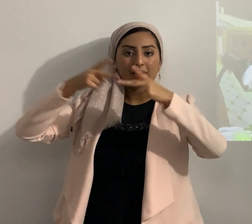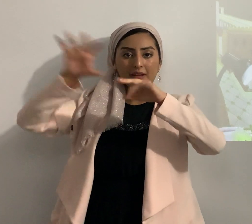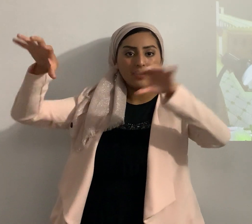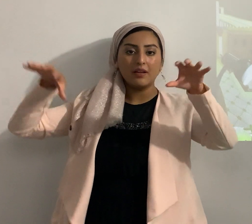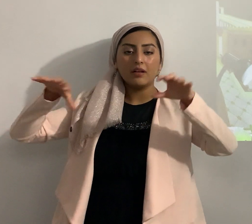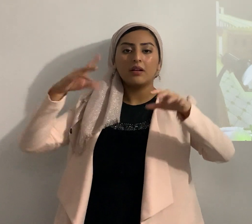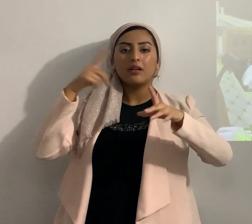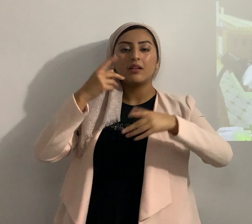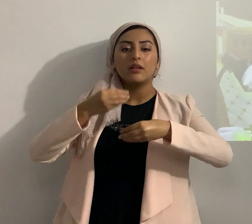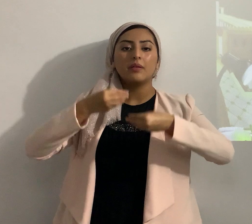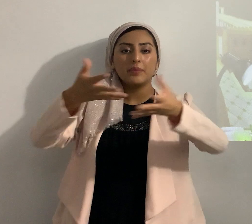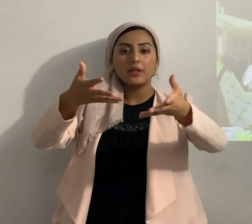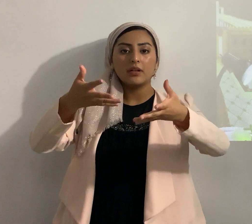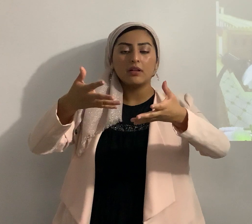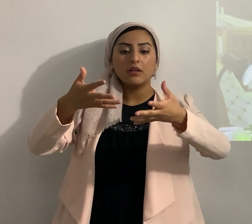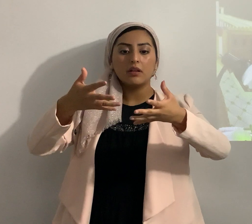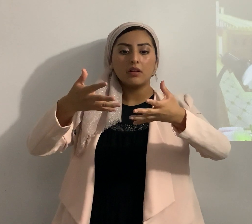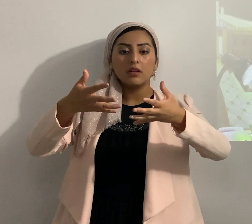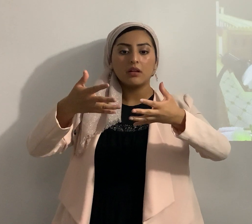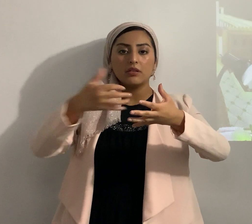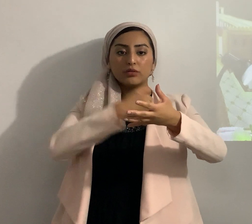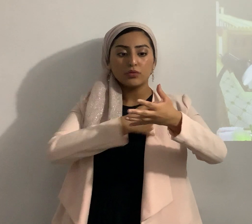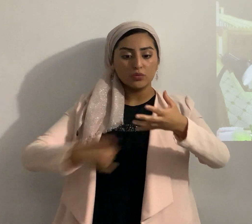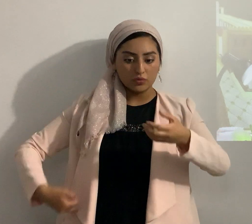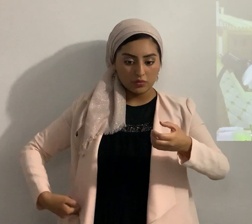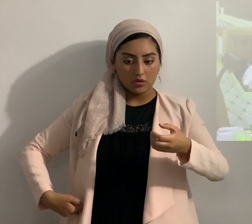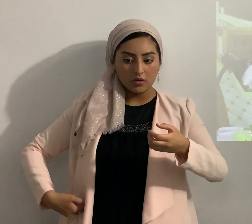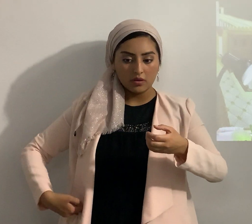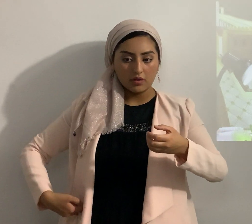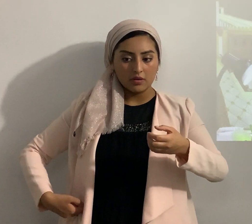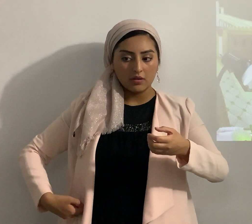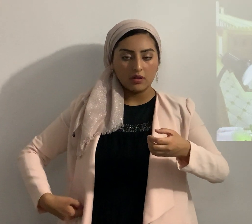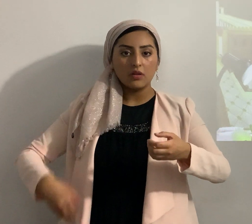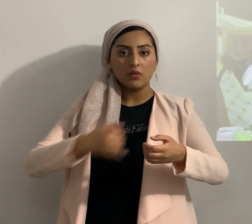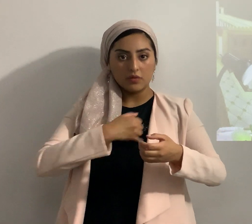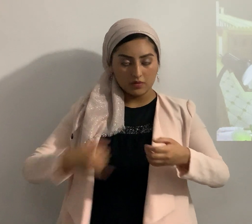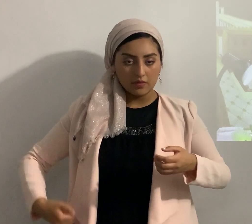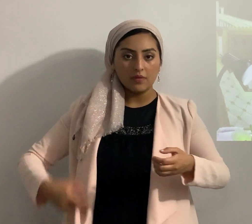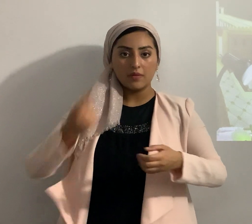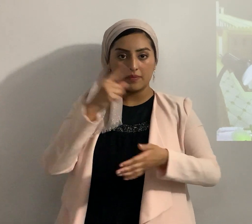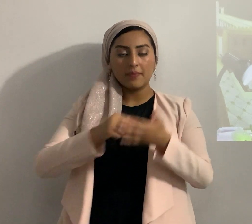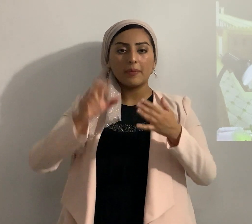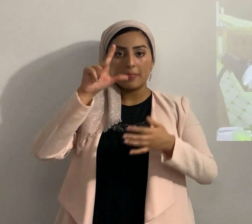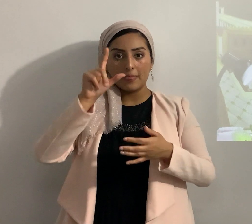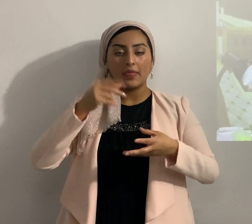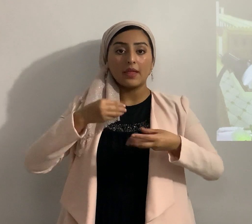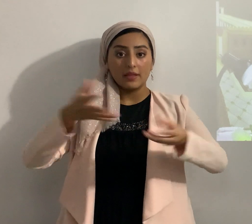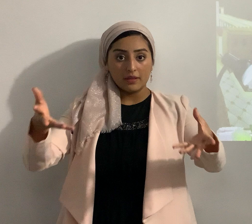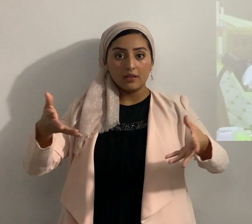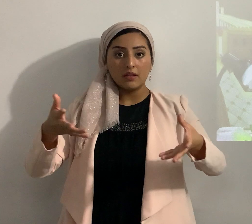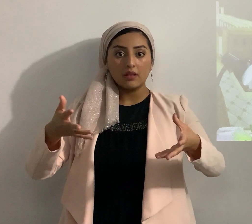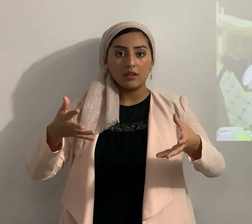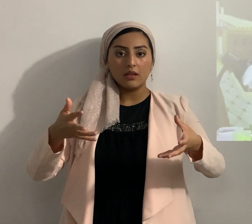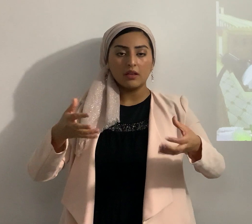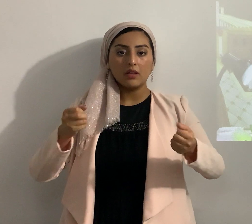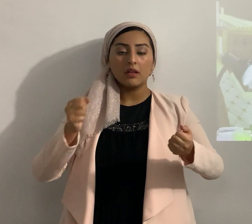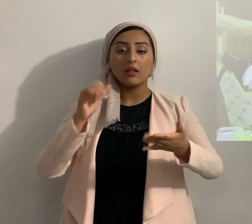declaración de Josué perdón Josué 11 verso 23 una declaración de que tomó las